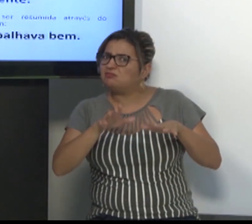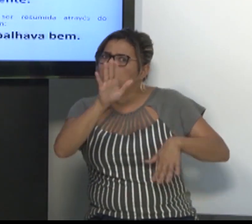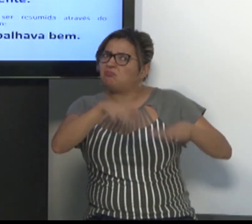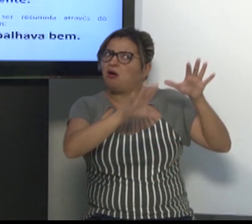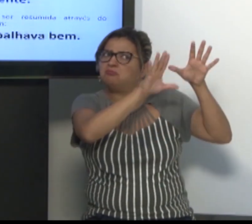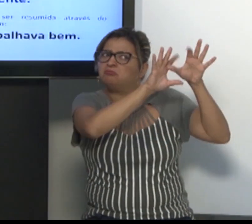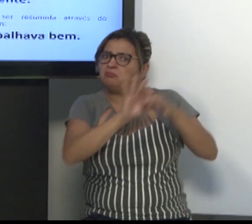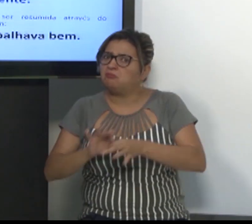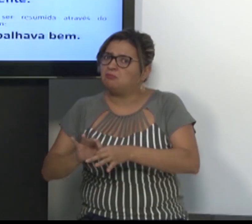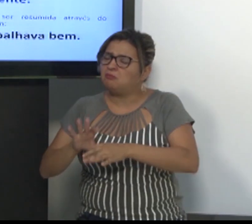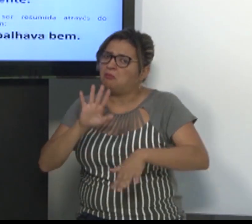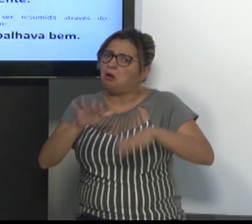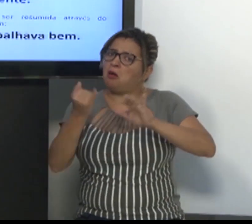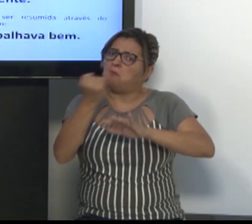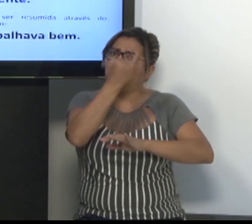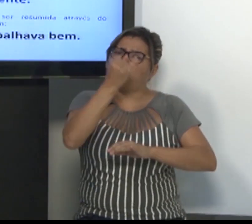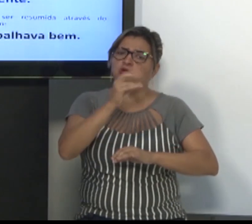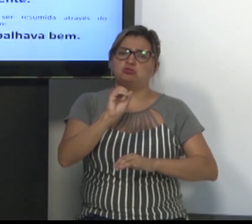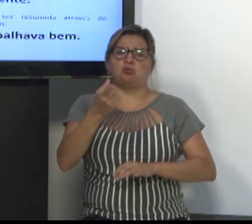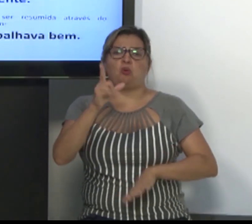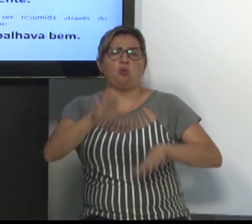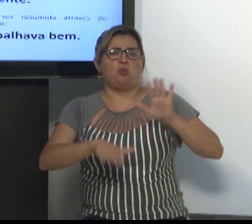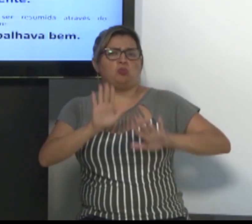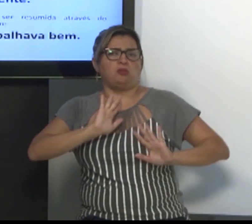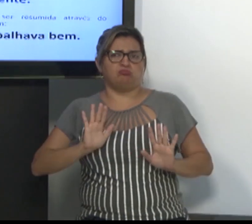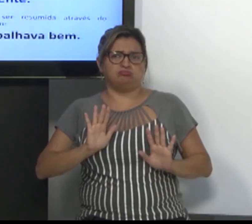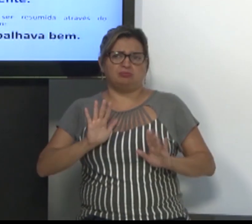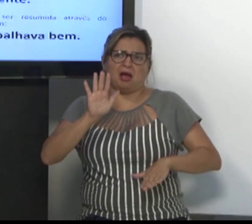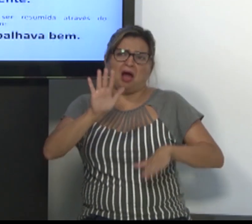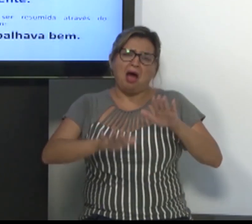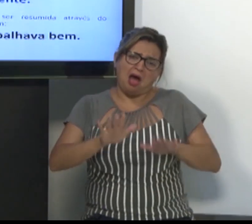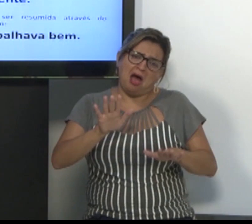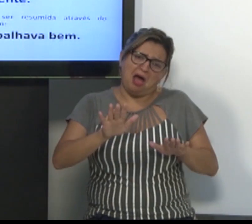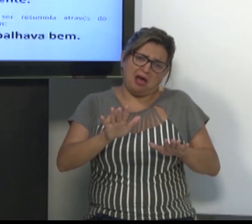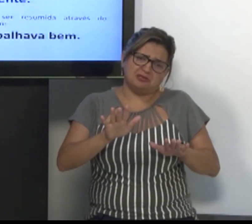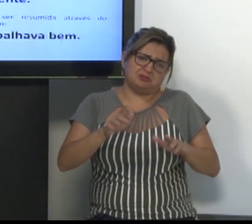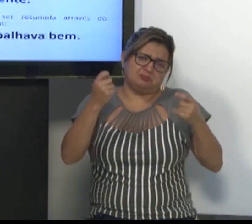diariamente, precisava para compreender pelo contexto da frase?